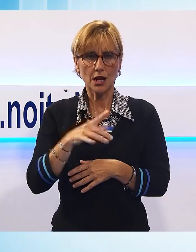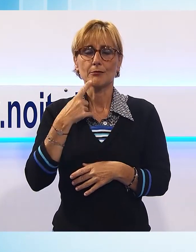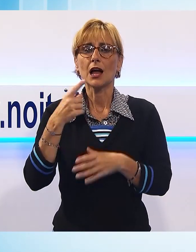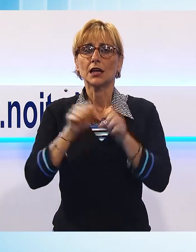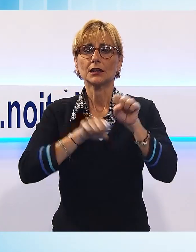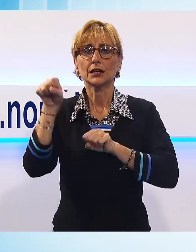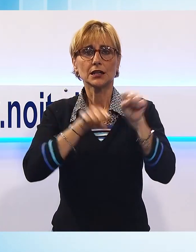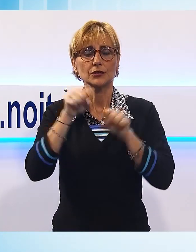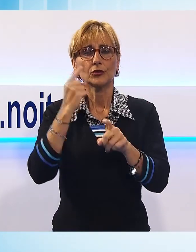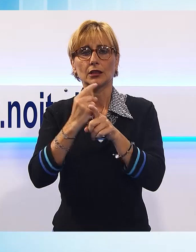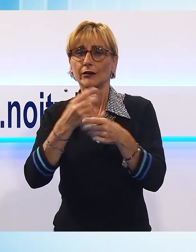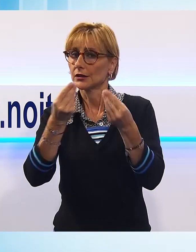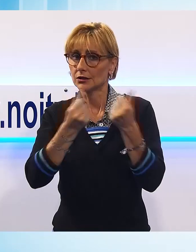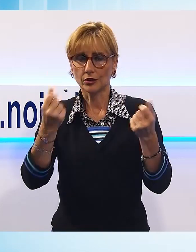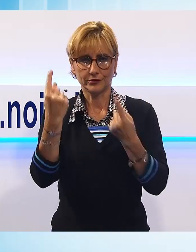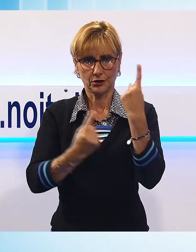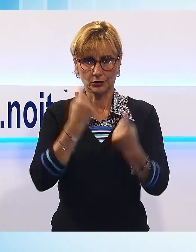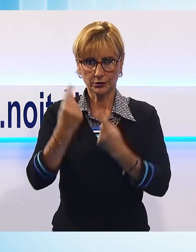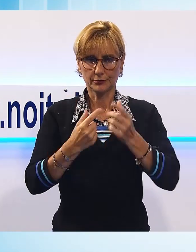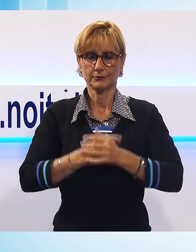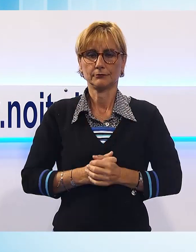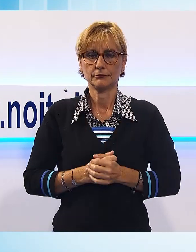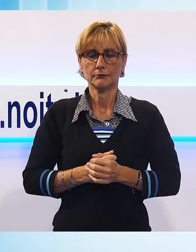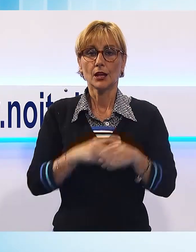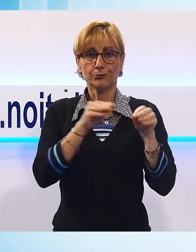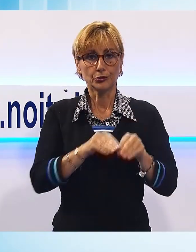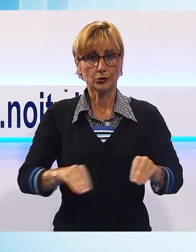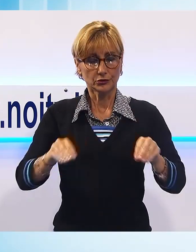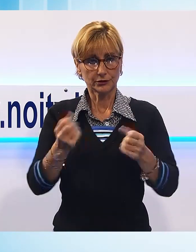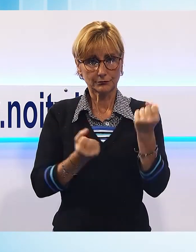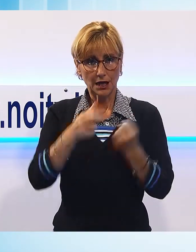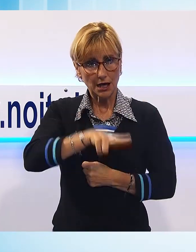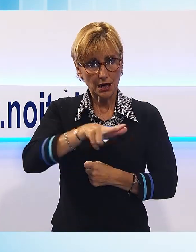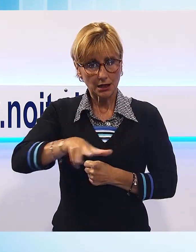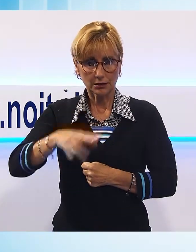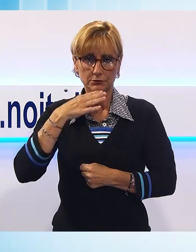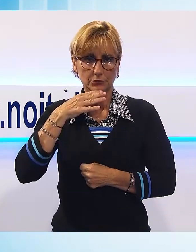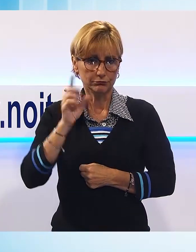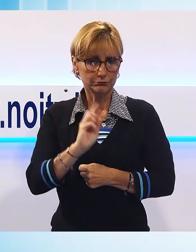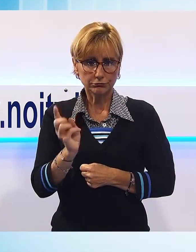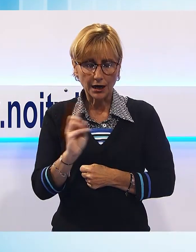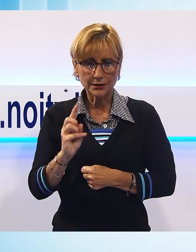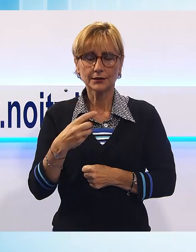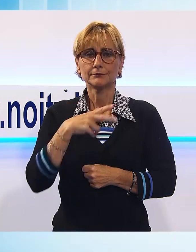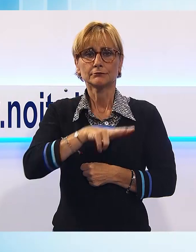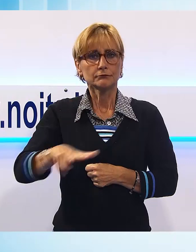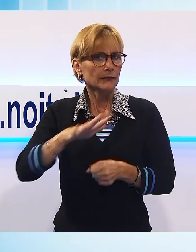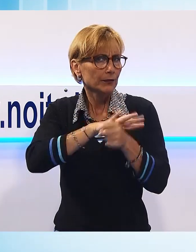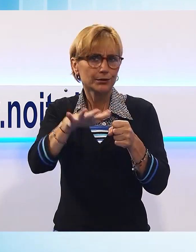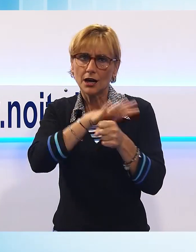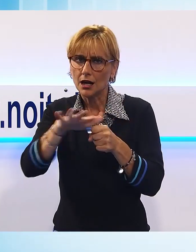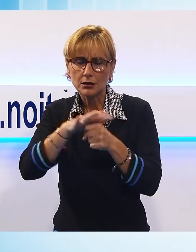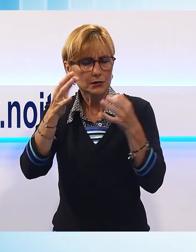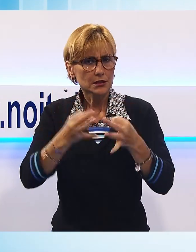risolverà la situazione. I posti auto sono chiaramente insufficienti, dicono i sindacati. Il parcheggio è costantemente pieno ed i